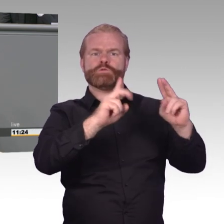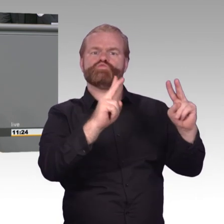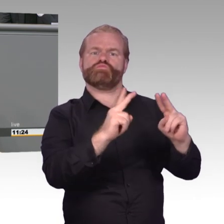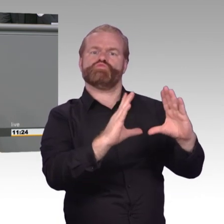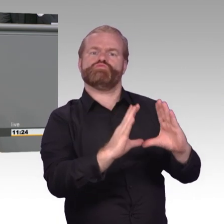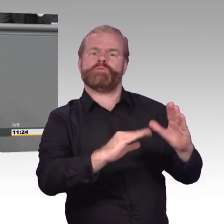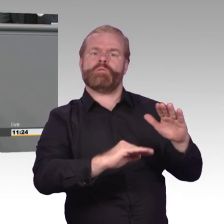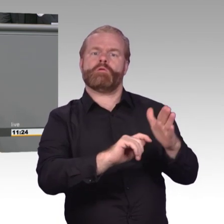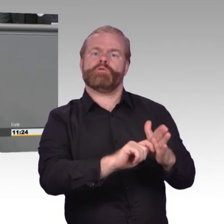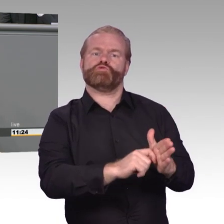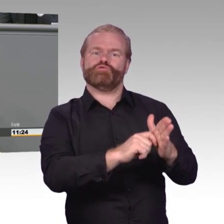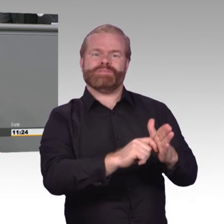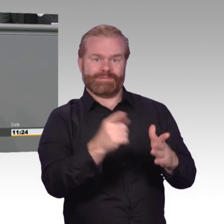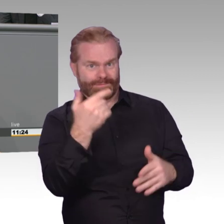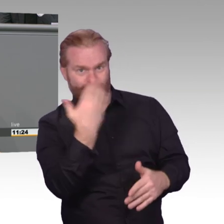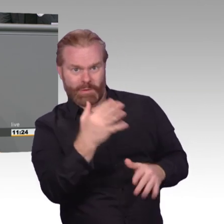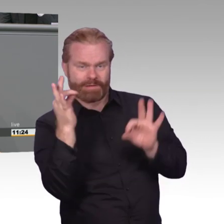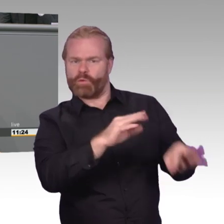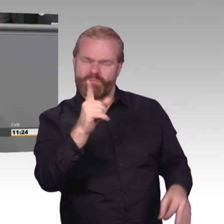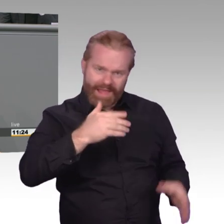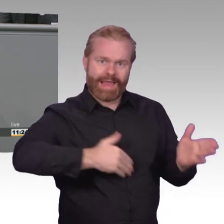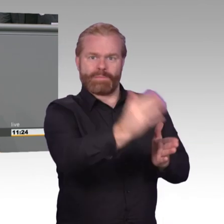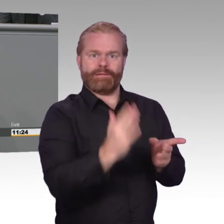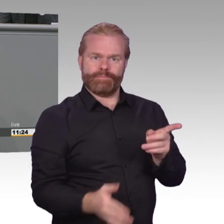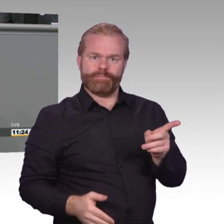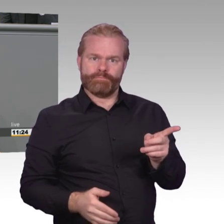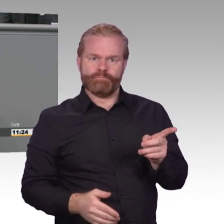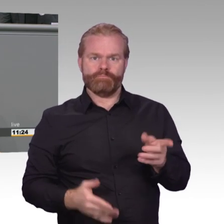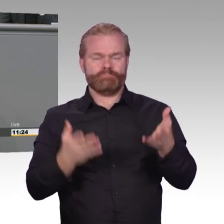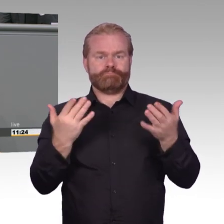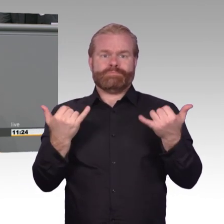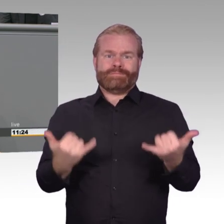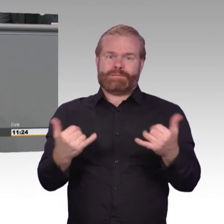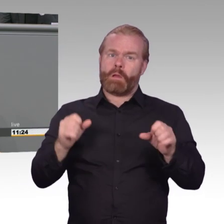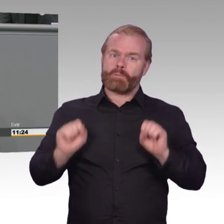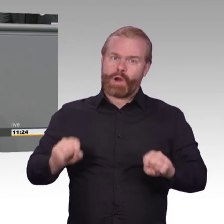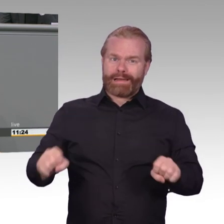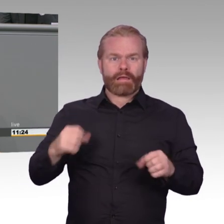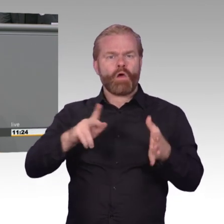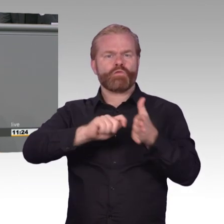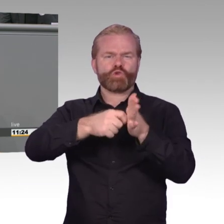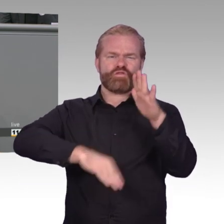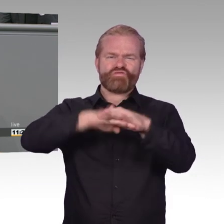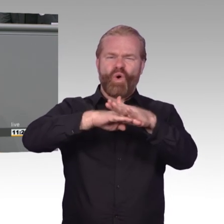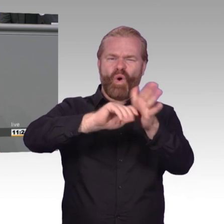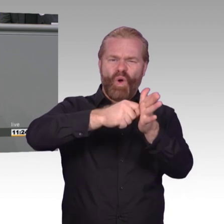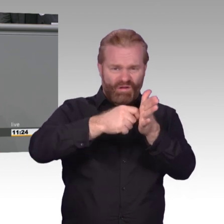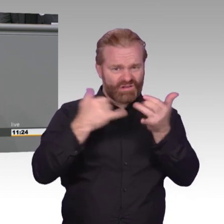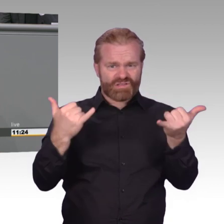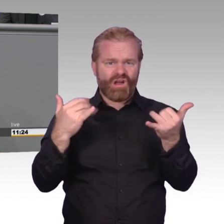der Quantentechnologie längst erkannt. Auch die USA sind uns wieder meilenweit voraus. Deutschland muss einen ordentlichen Sprint hinlegen, um